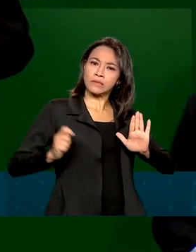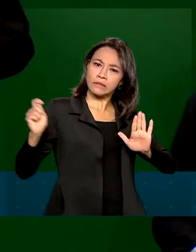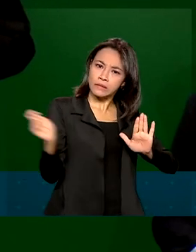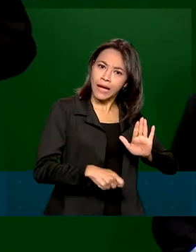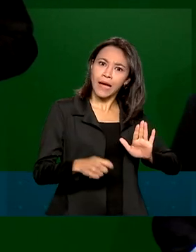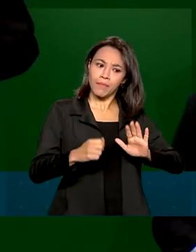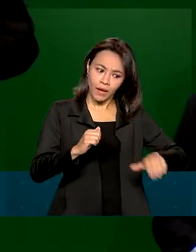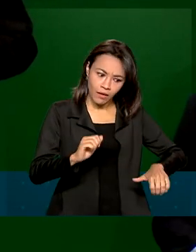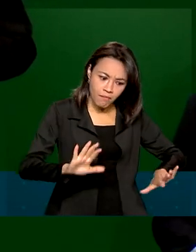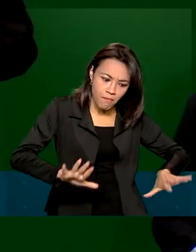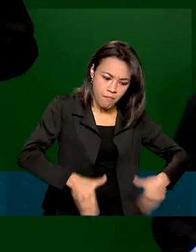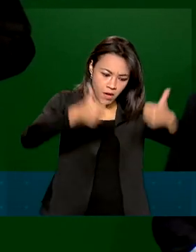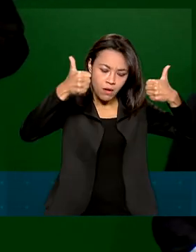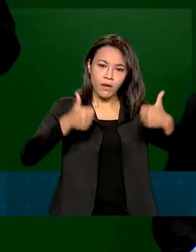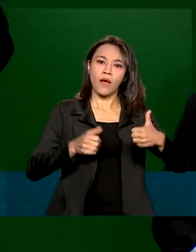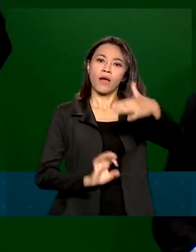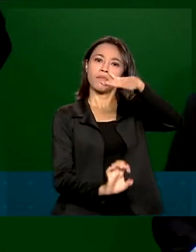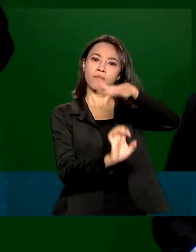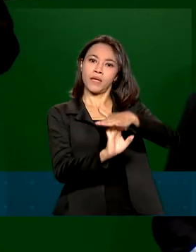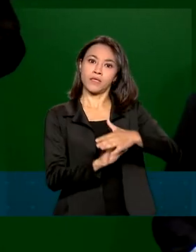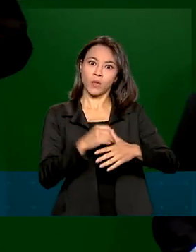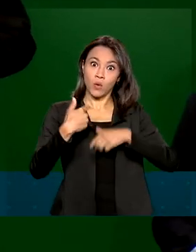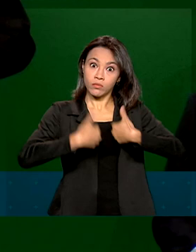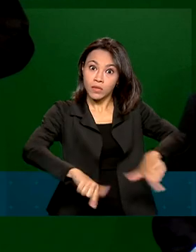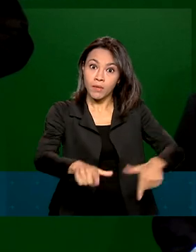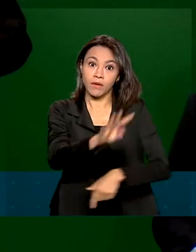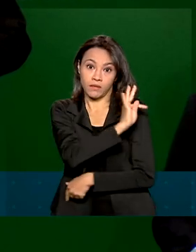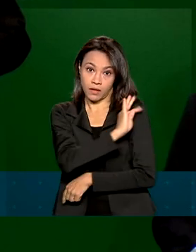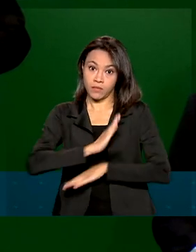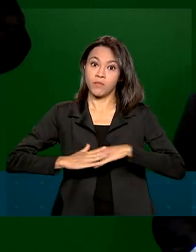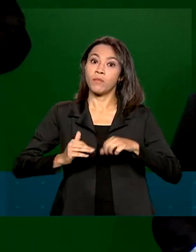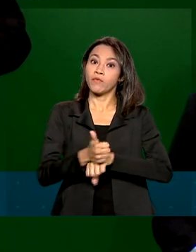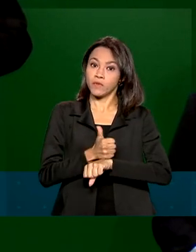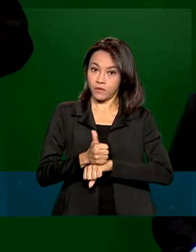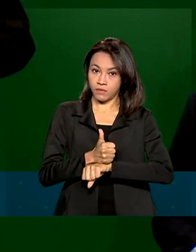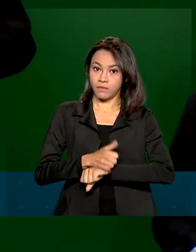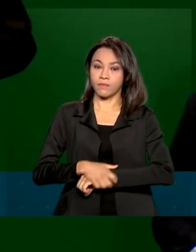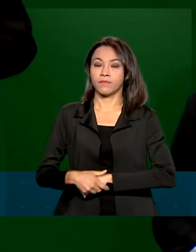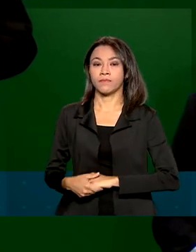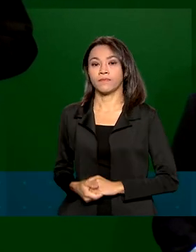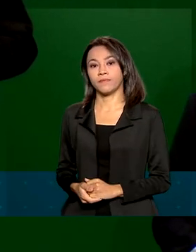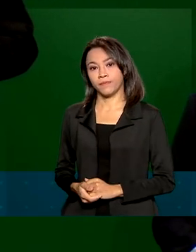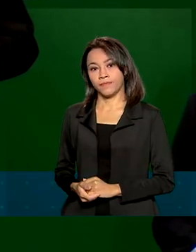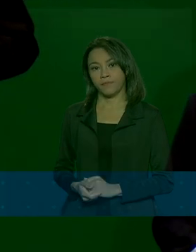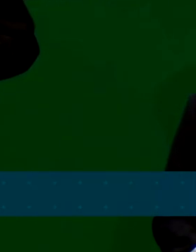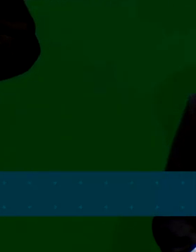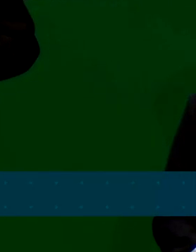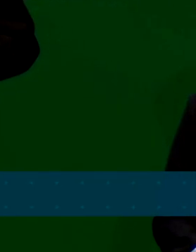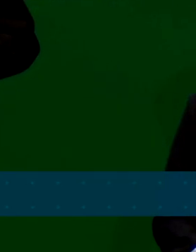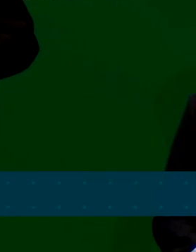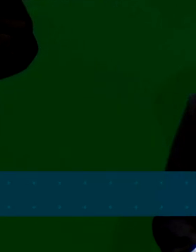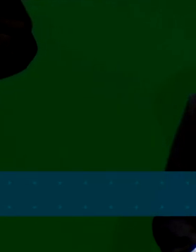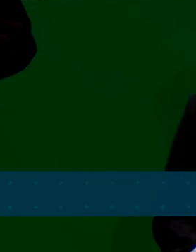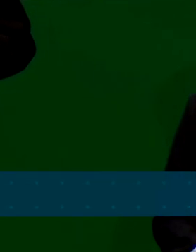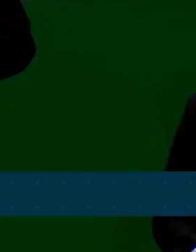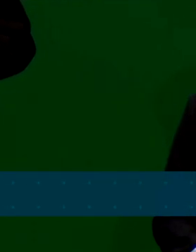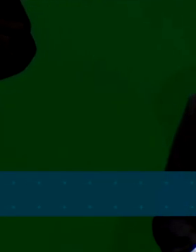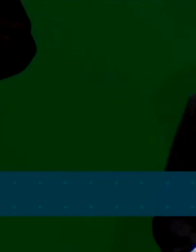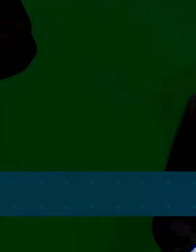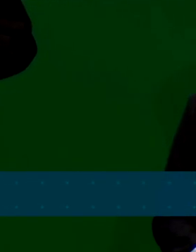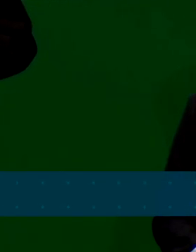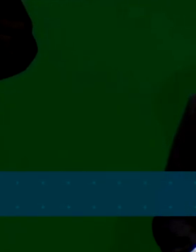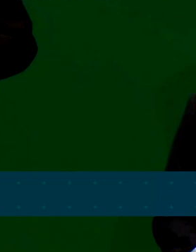a Petrobras com um trabalho técnico e profissional. Também aqui, diretores, técnicos, competentes,